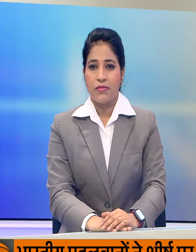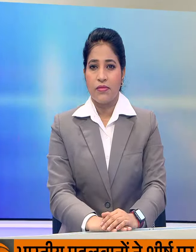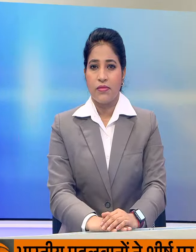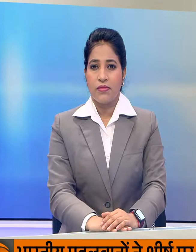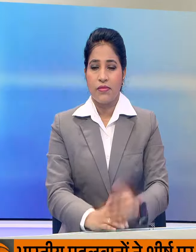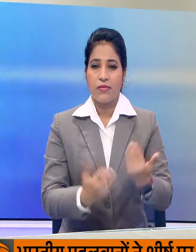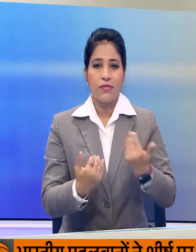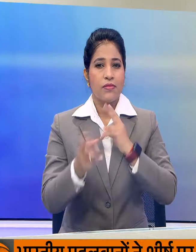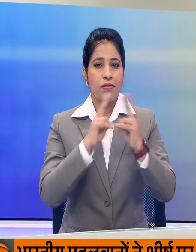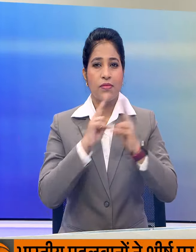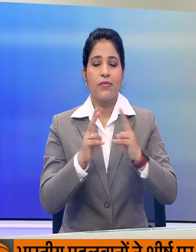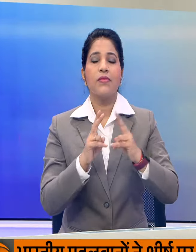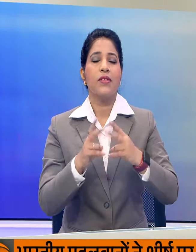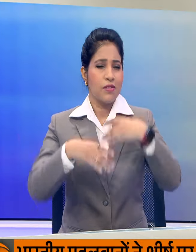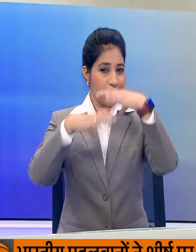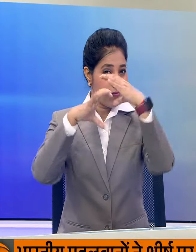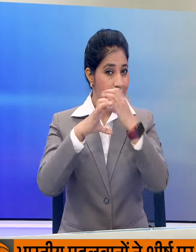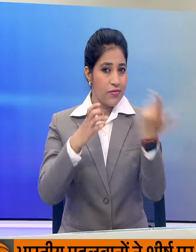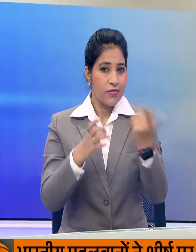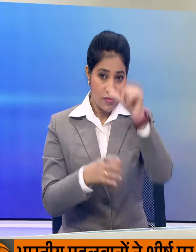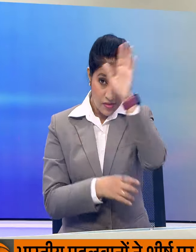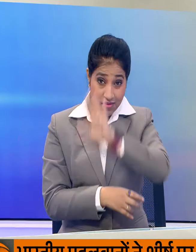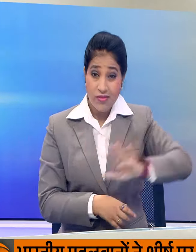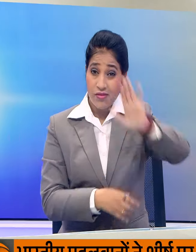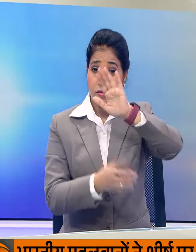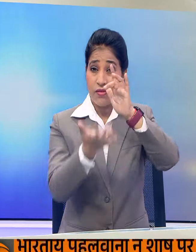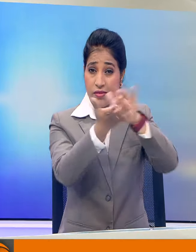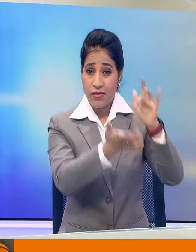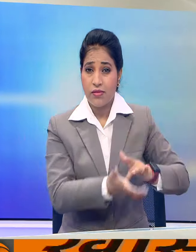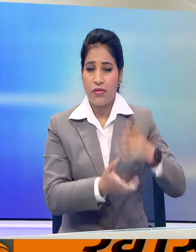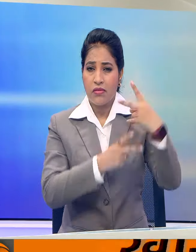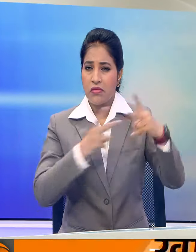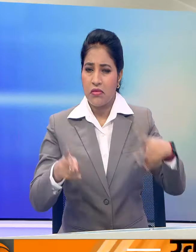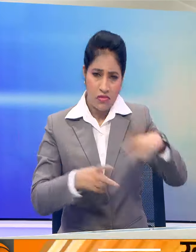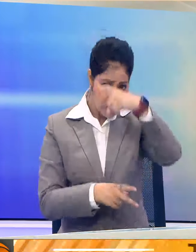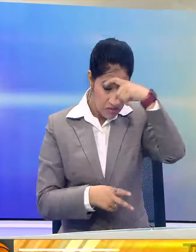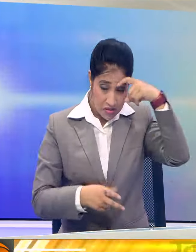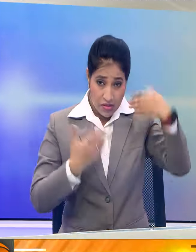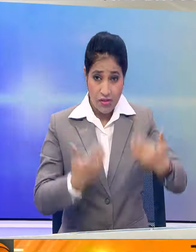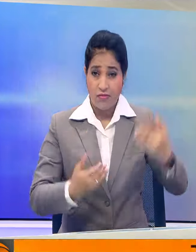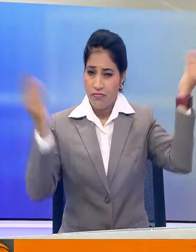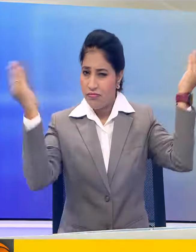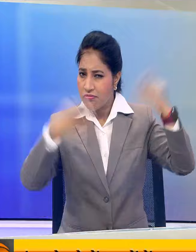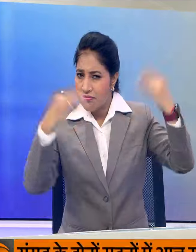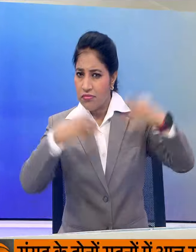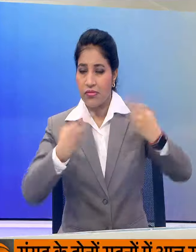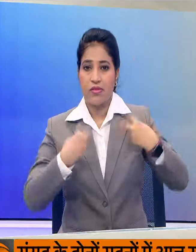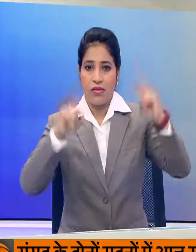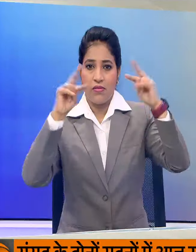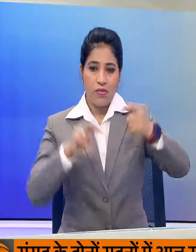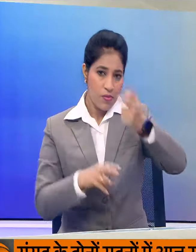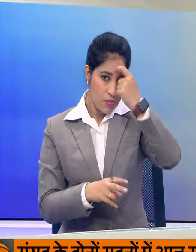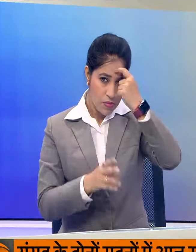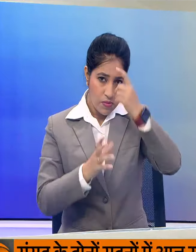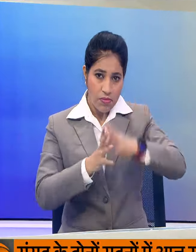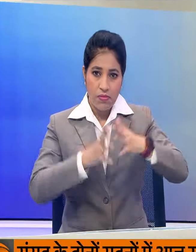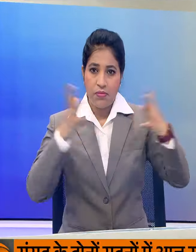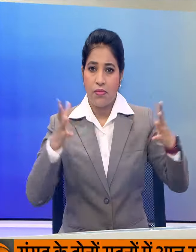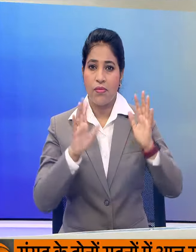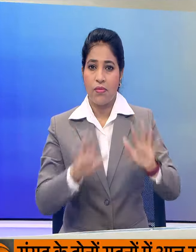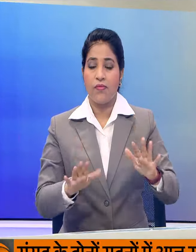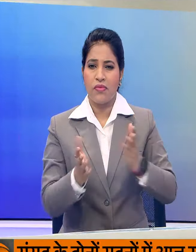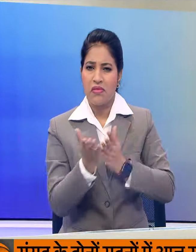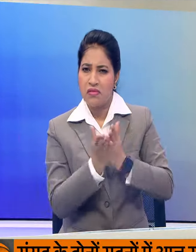और अब बात करें मौनसून की तो देश के अलग-अलग राज्यों में पहले गर्मी और बारिश लोगों की परिशानी का कारण बन गई है